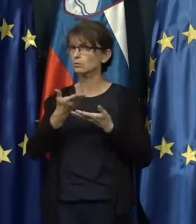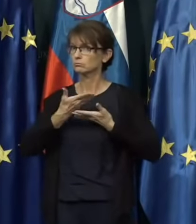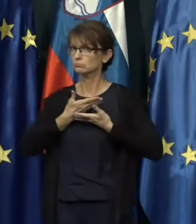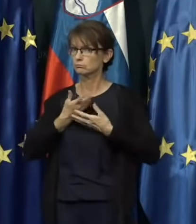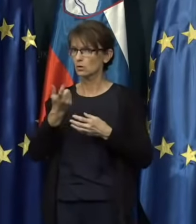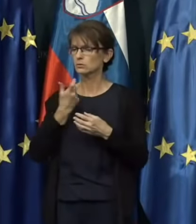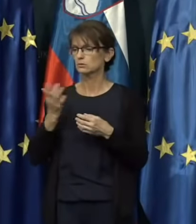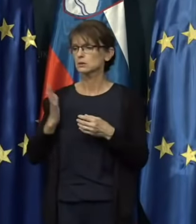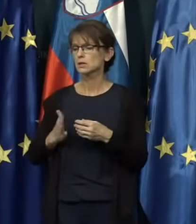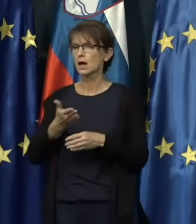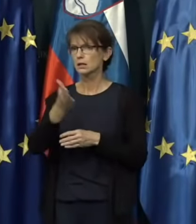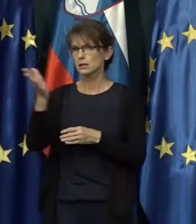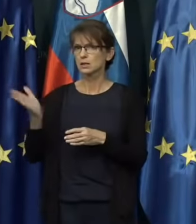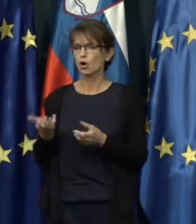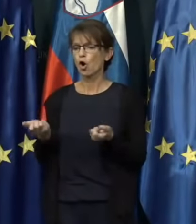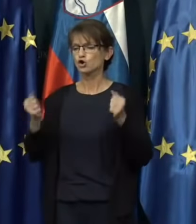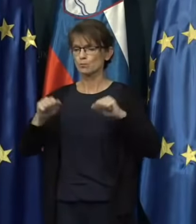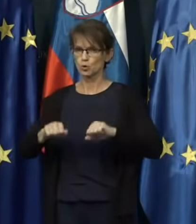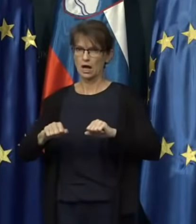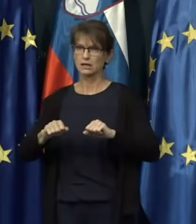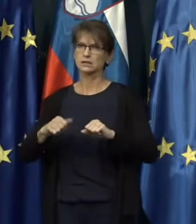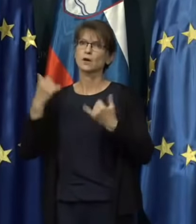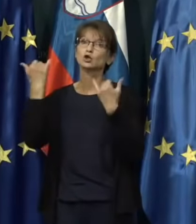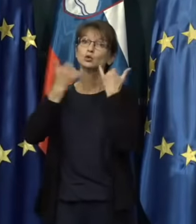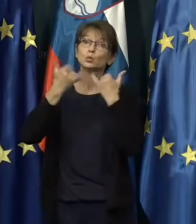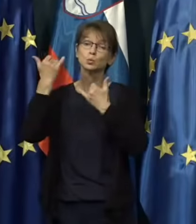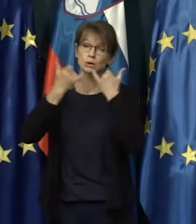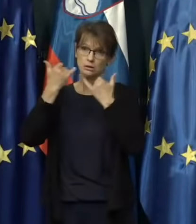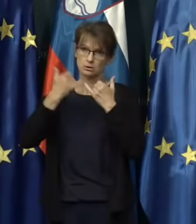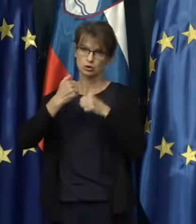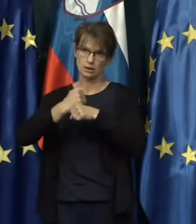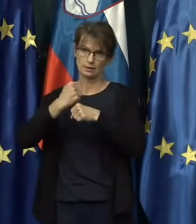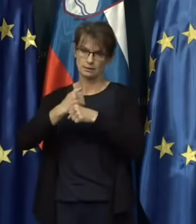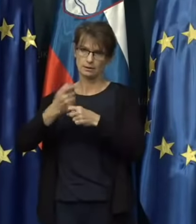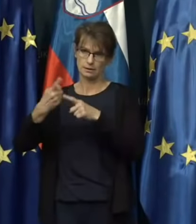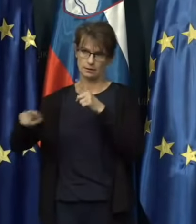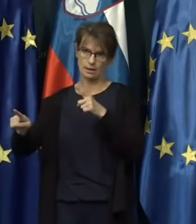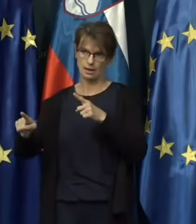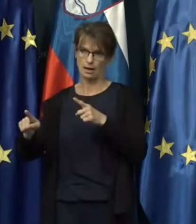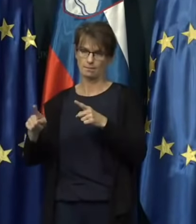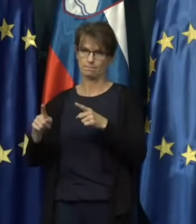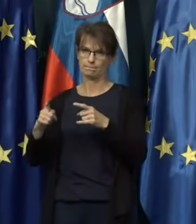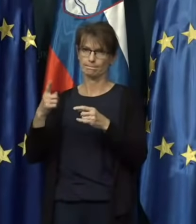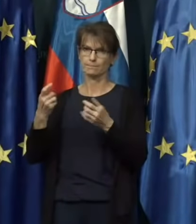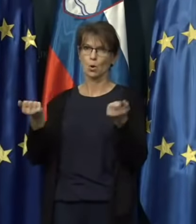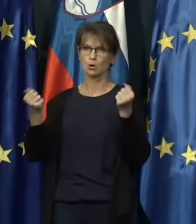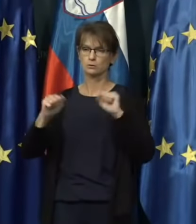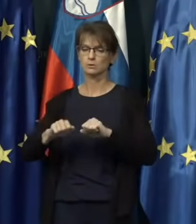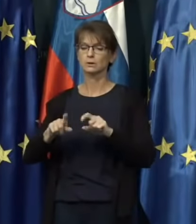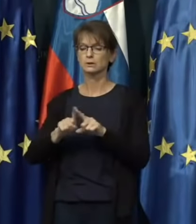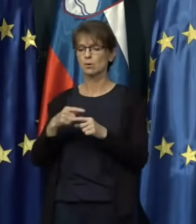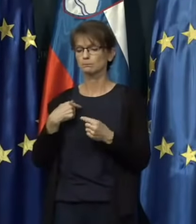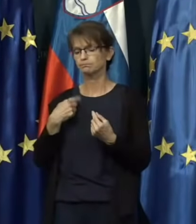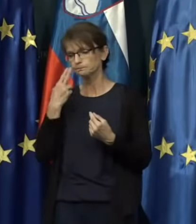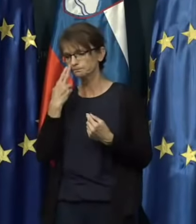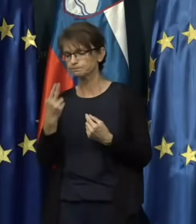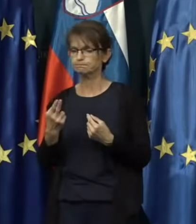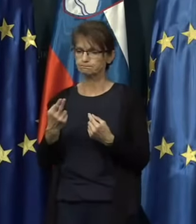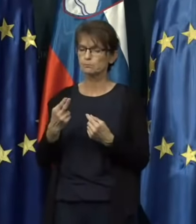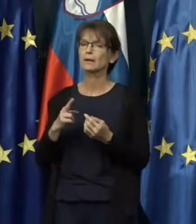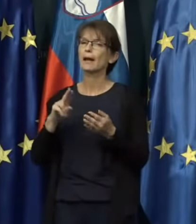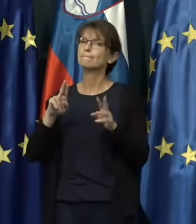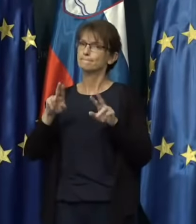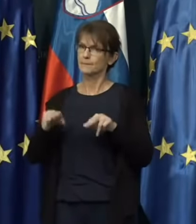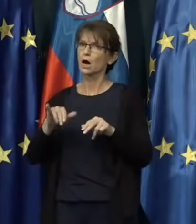gospodarstva oziroma turističnega dela gospodarstva in tudi tu smo ocenili, da je